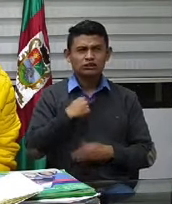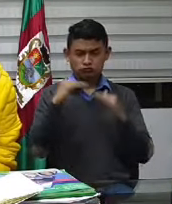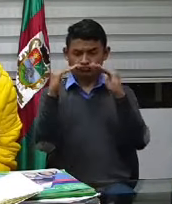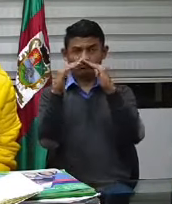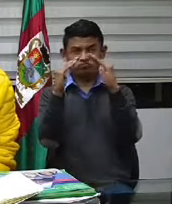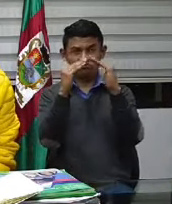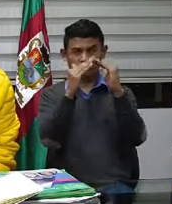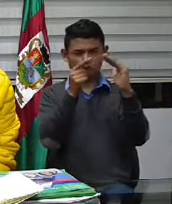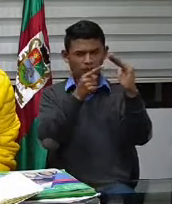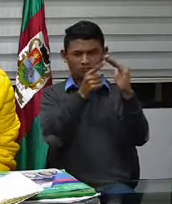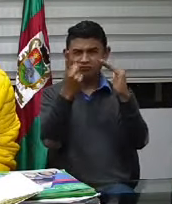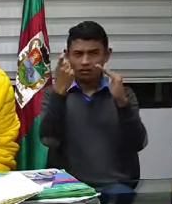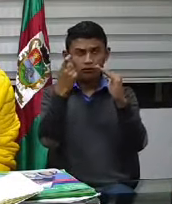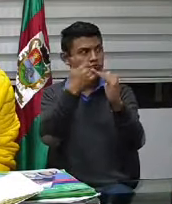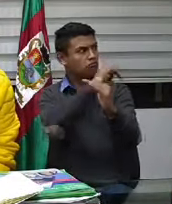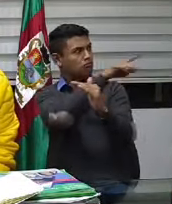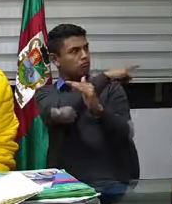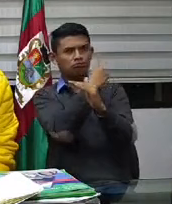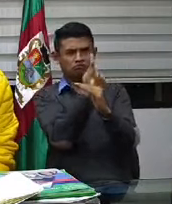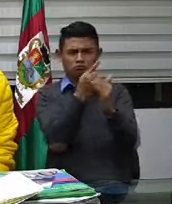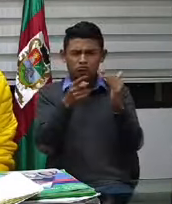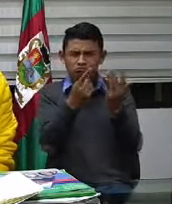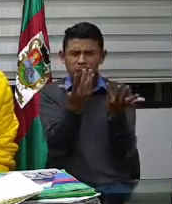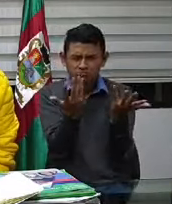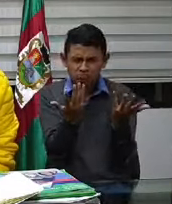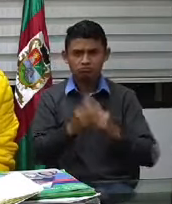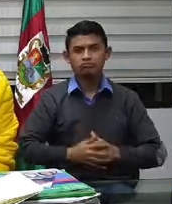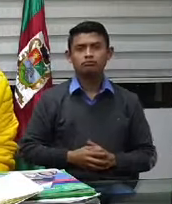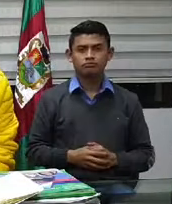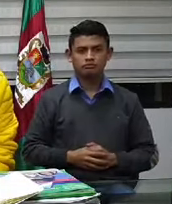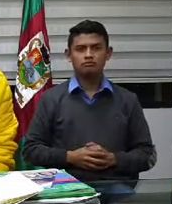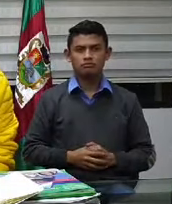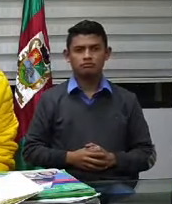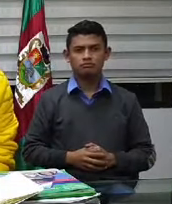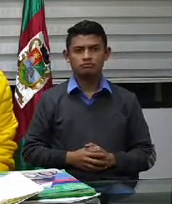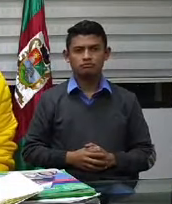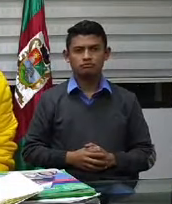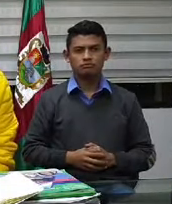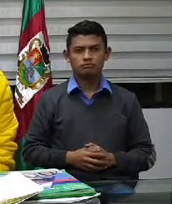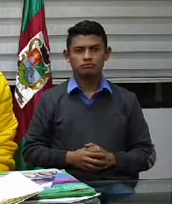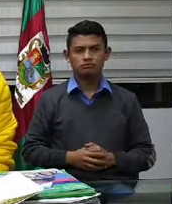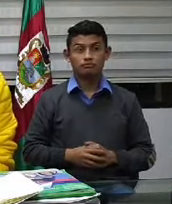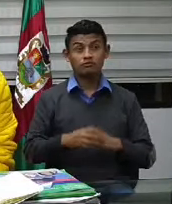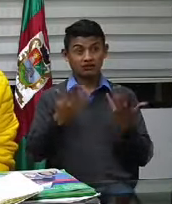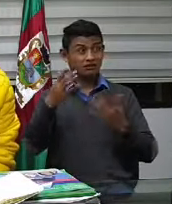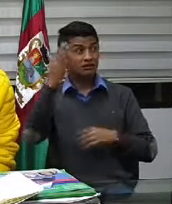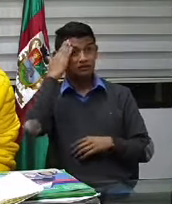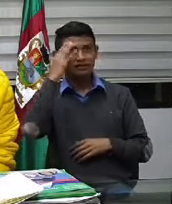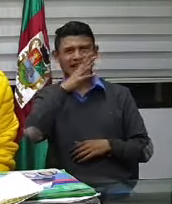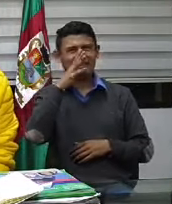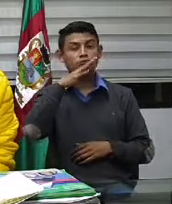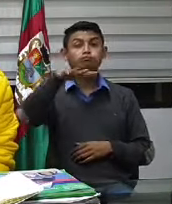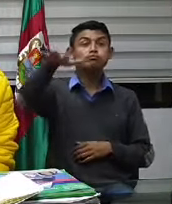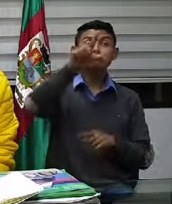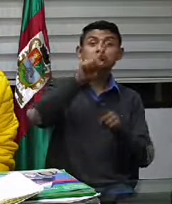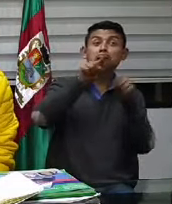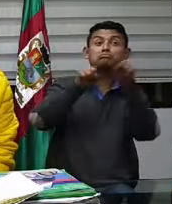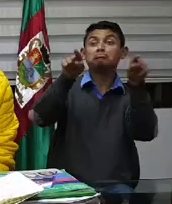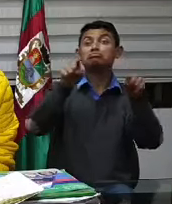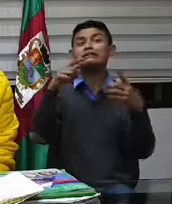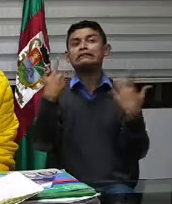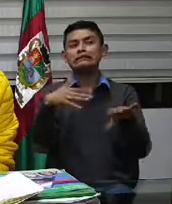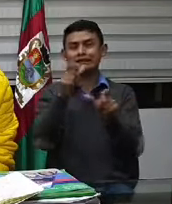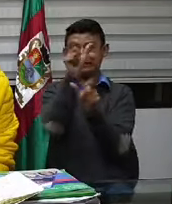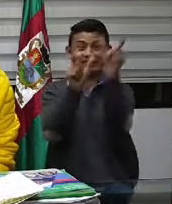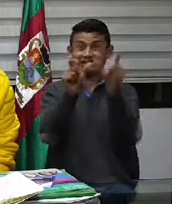En el sector, en ese gran sector, que también hay extranjeros, sí. Y les hemos dado también a los extranjeros. Ellos son seres humanos.